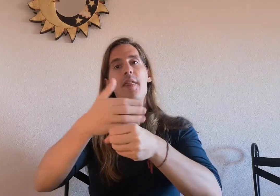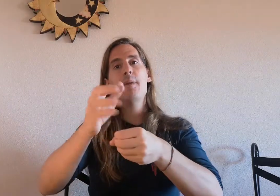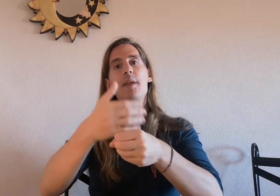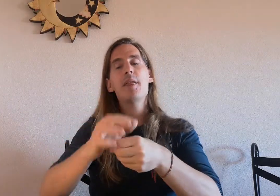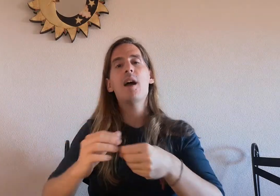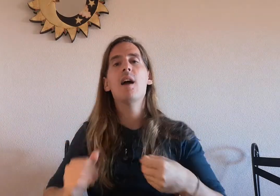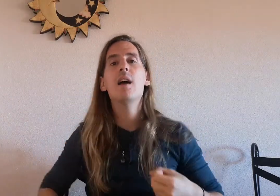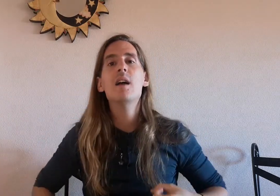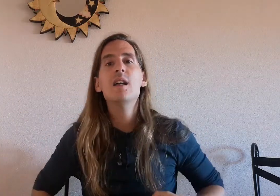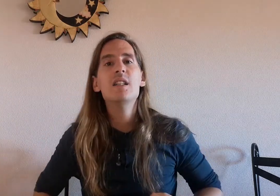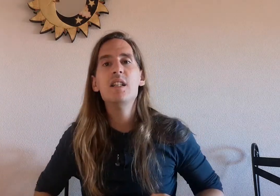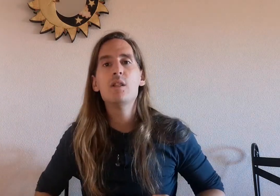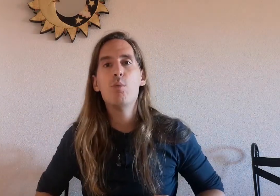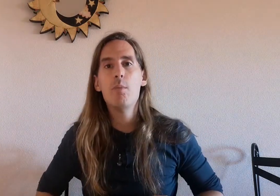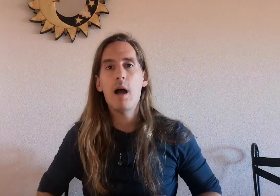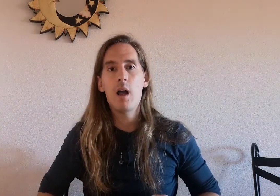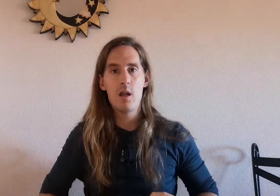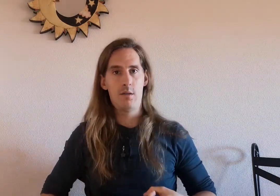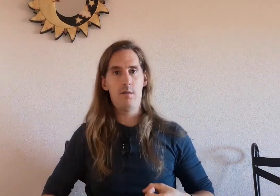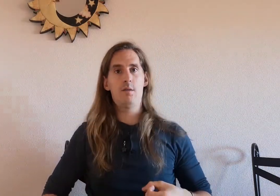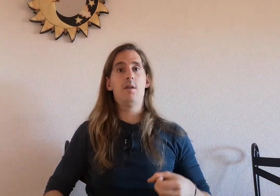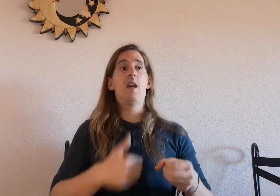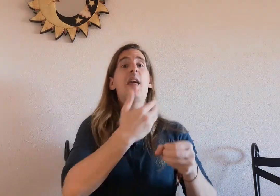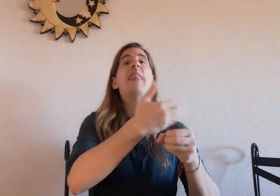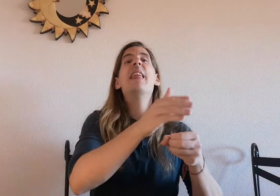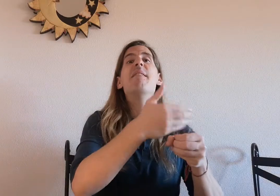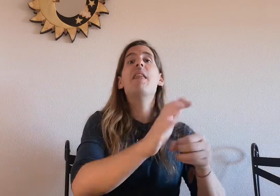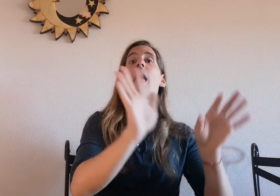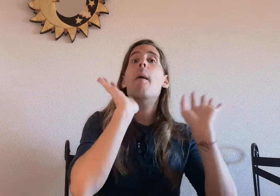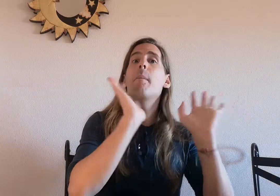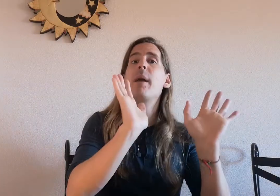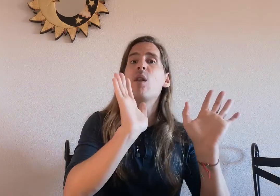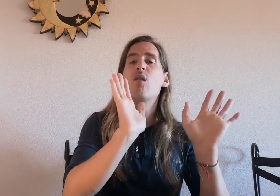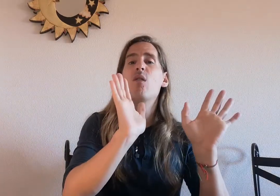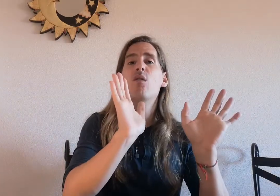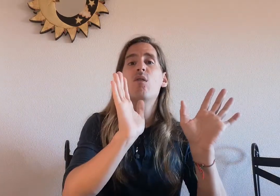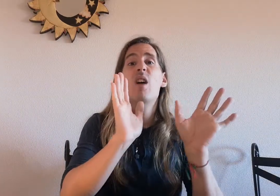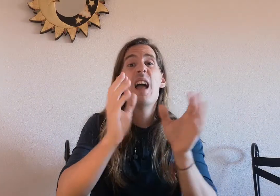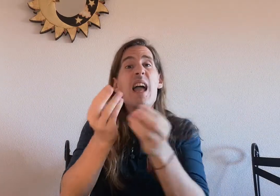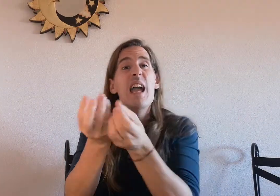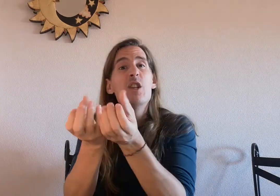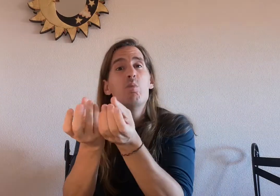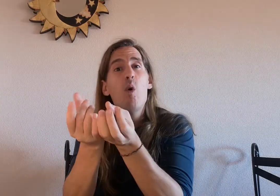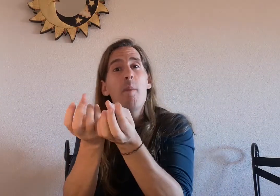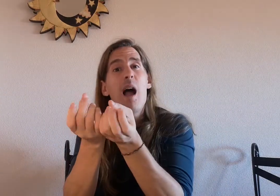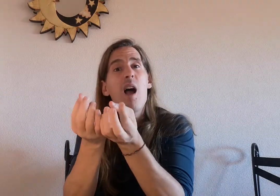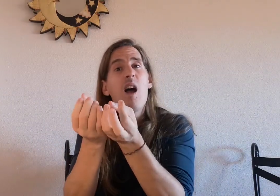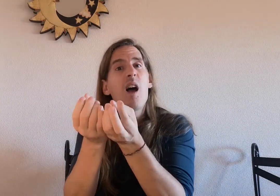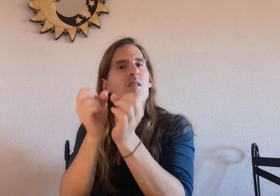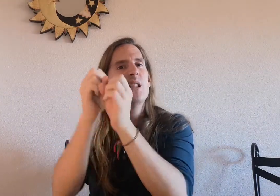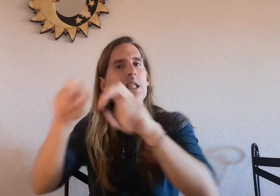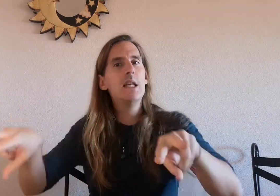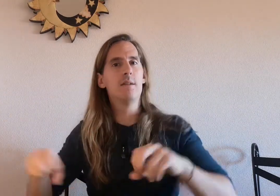sin espuma cerveza sin pero espuma sin